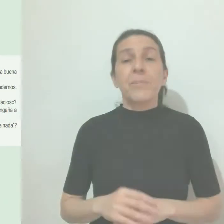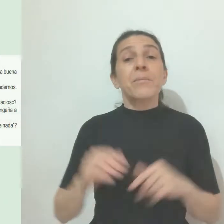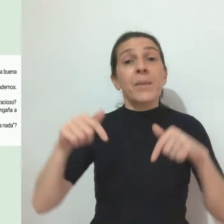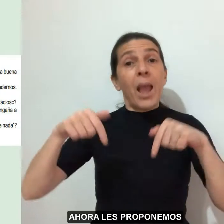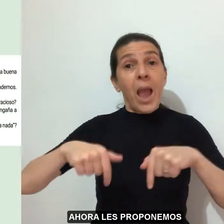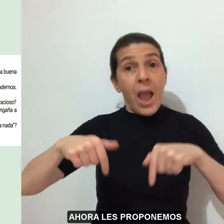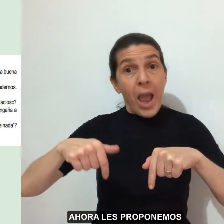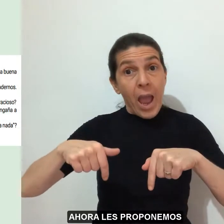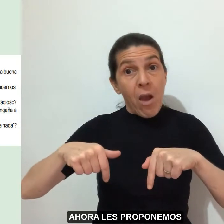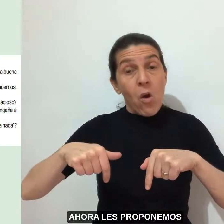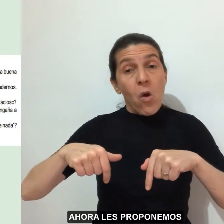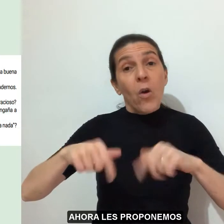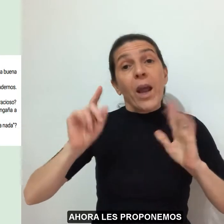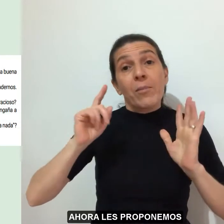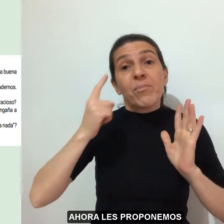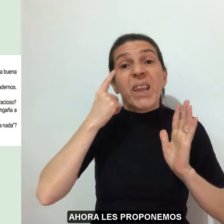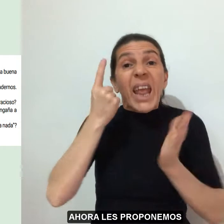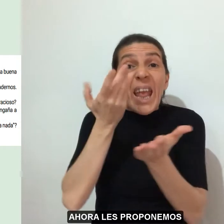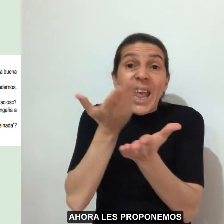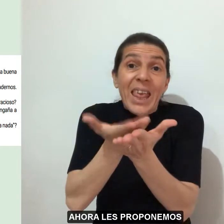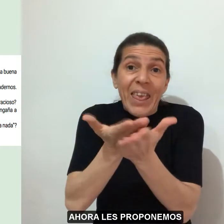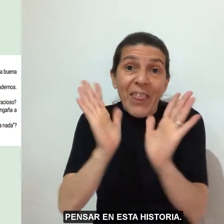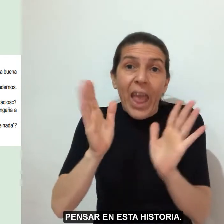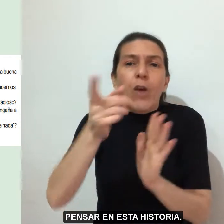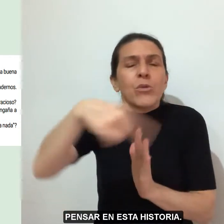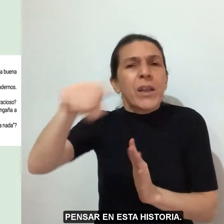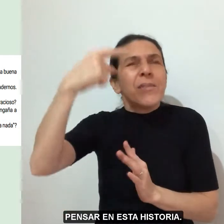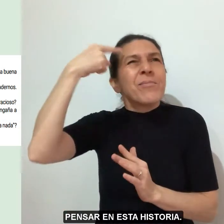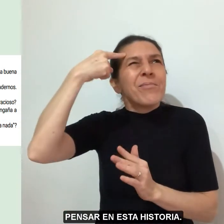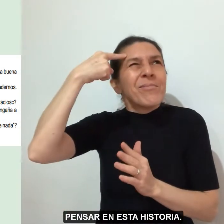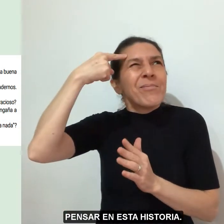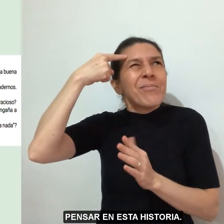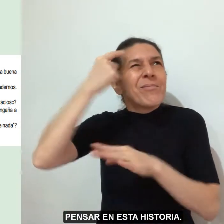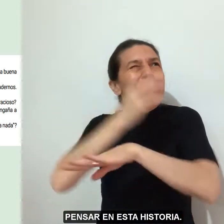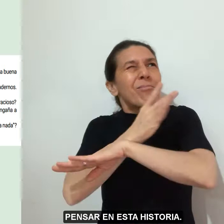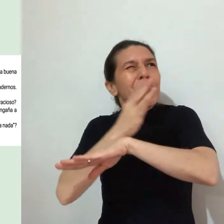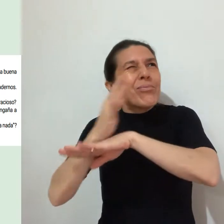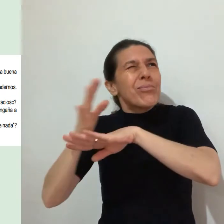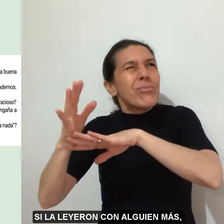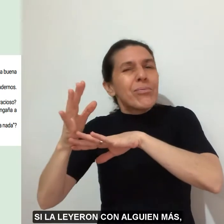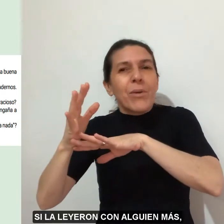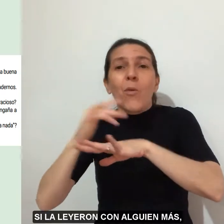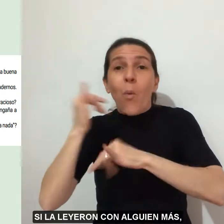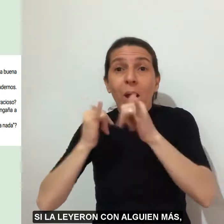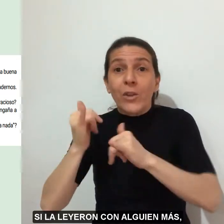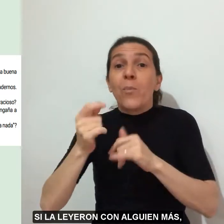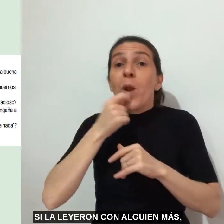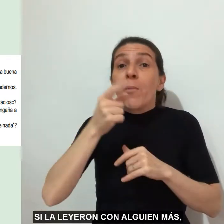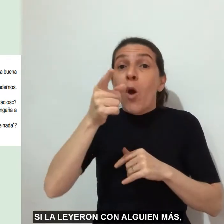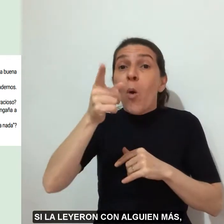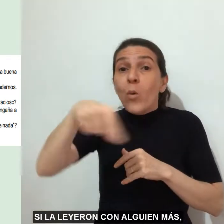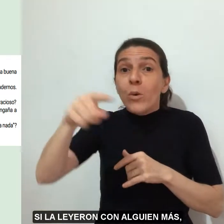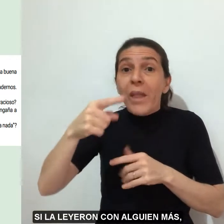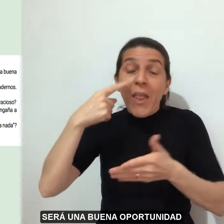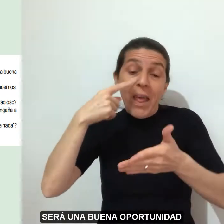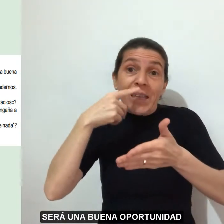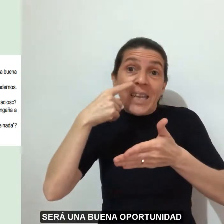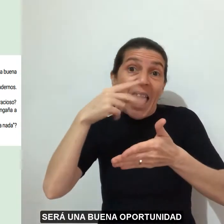Ahora les proponemos pensar en esta historia. Si la leyeron con alguien más, será una